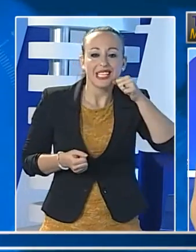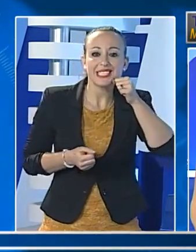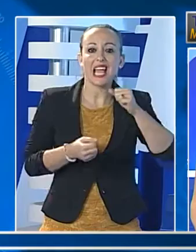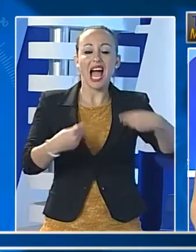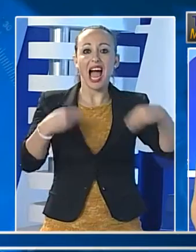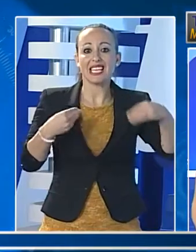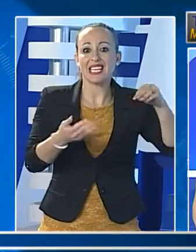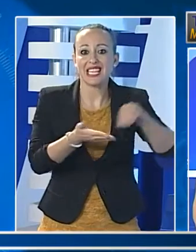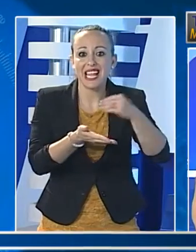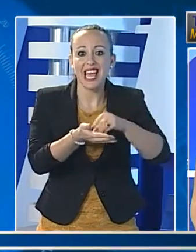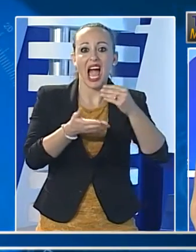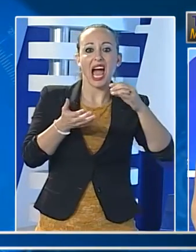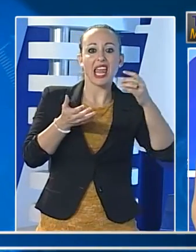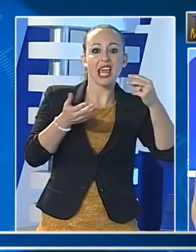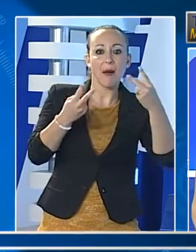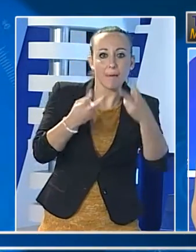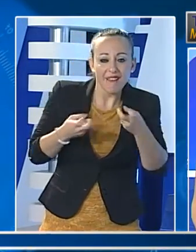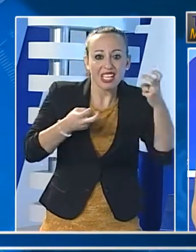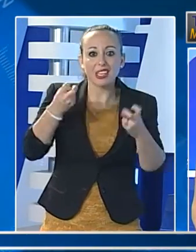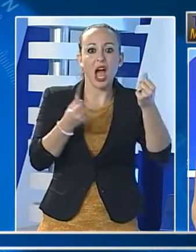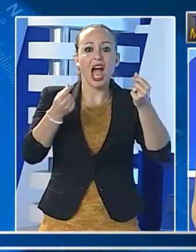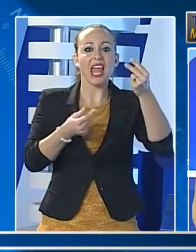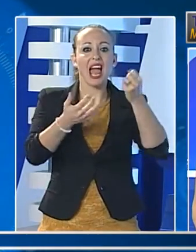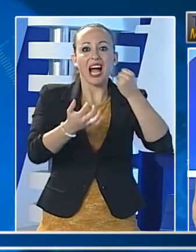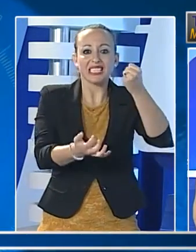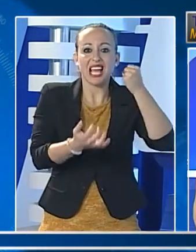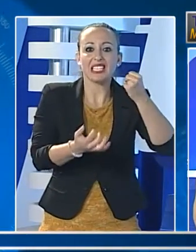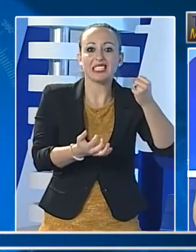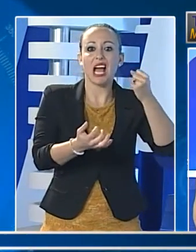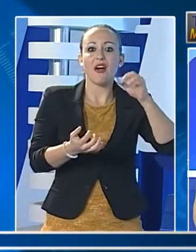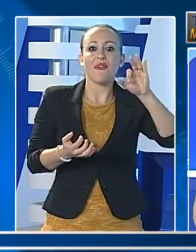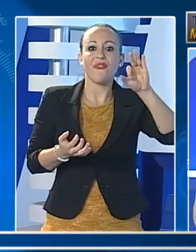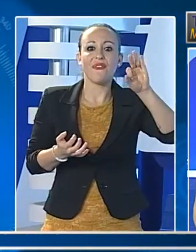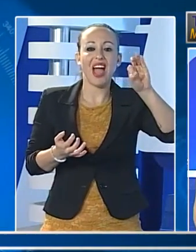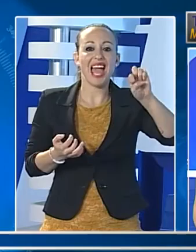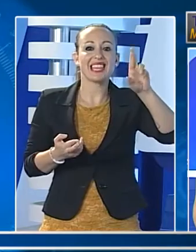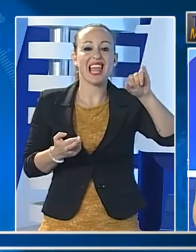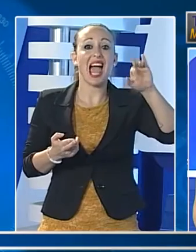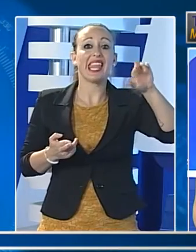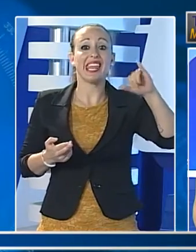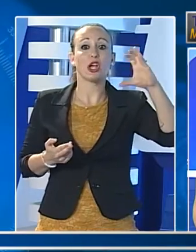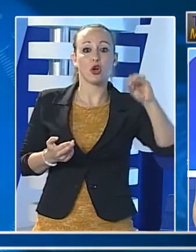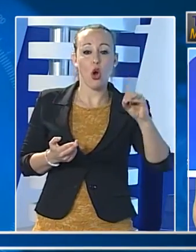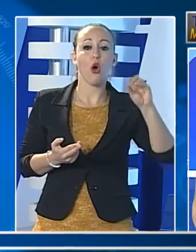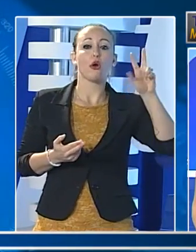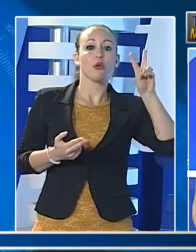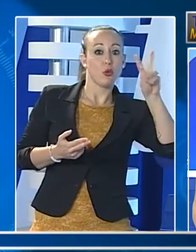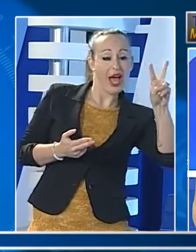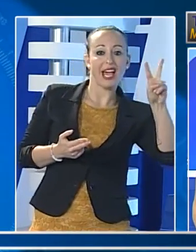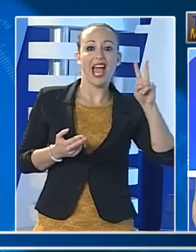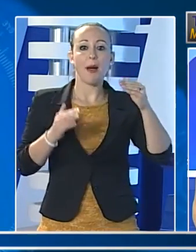per gli inquirenti Acerno avrebbe intascato parte dei fondi assegnati al gruppo misto da lui presieduto.